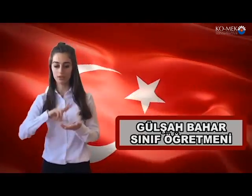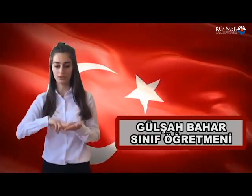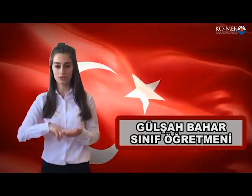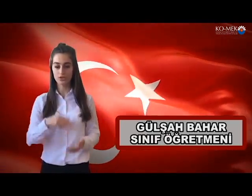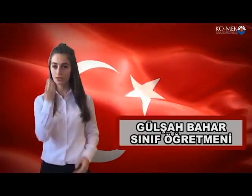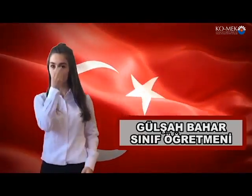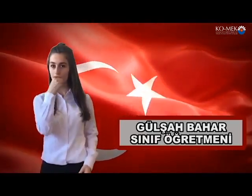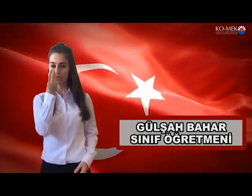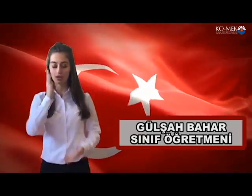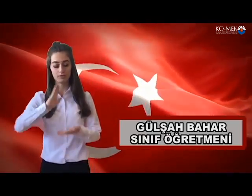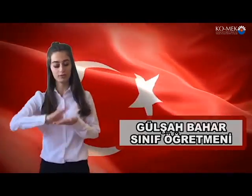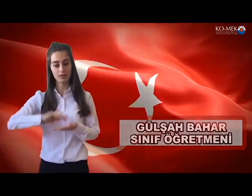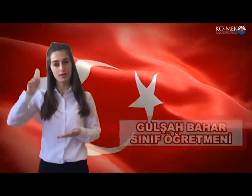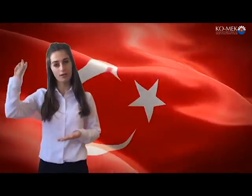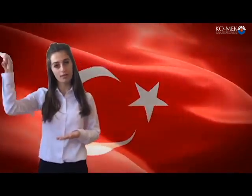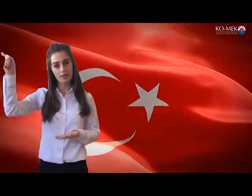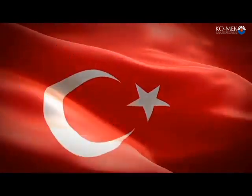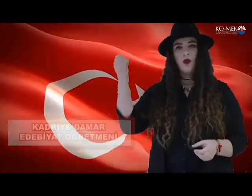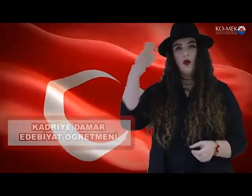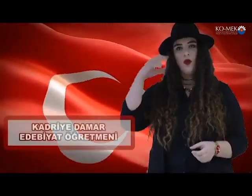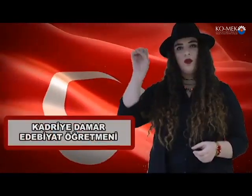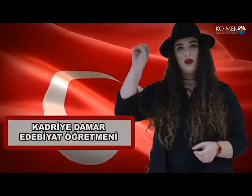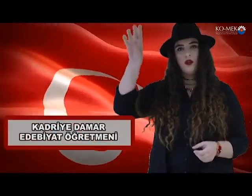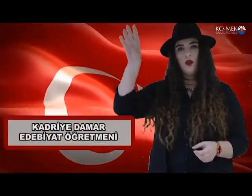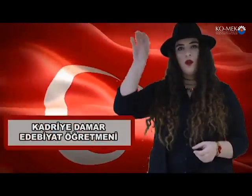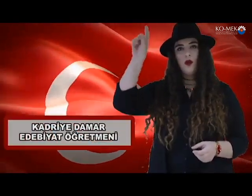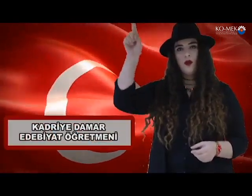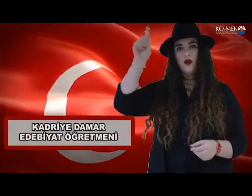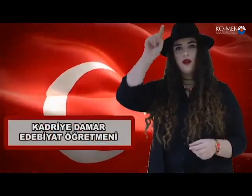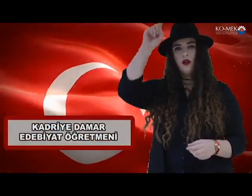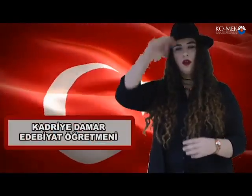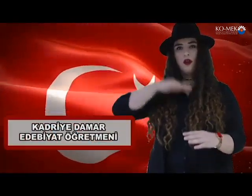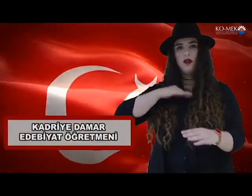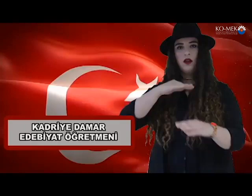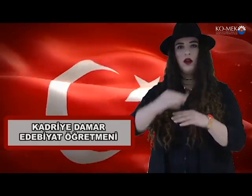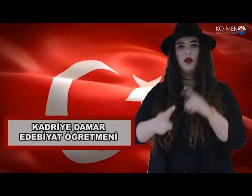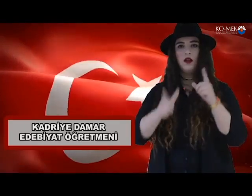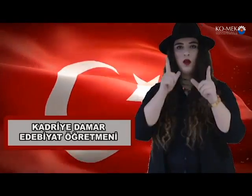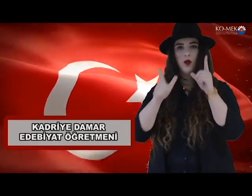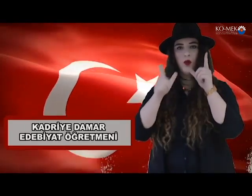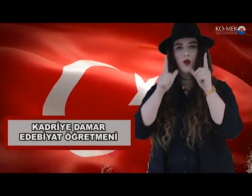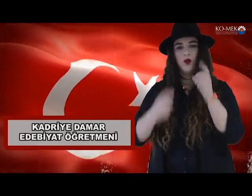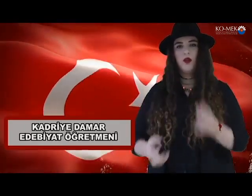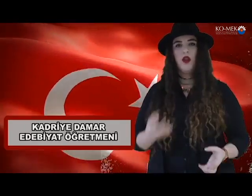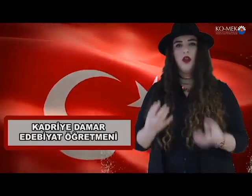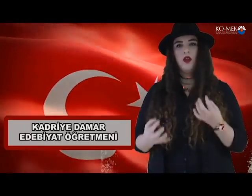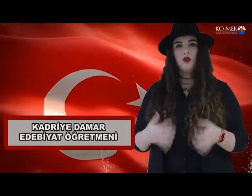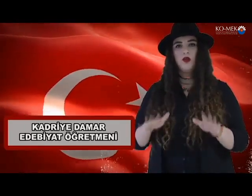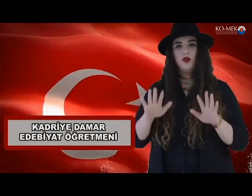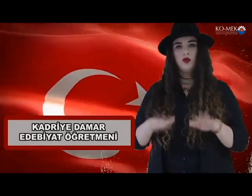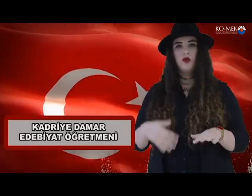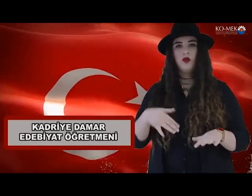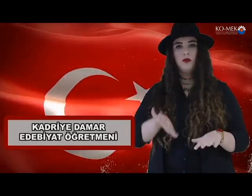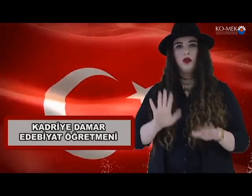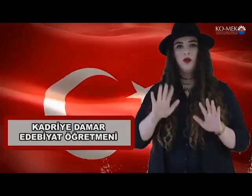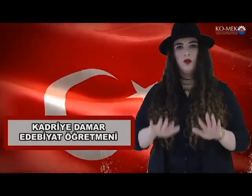şamlar olsun, Coş, durma